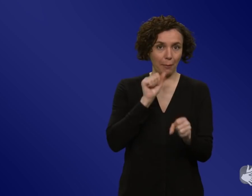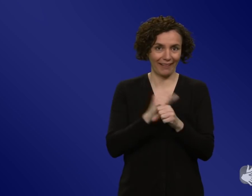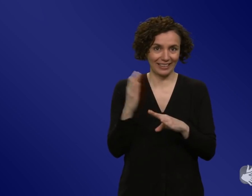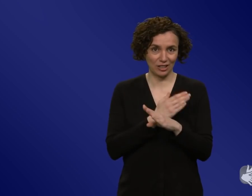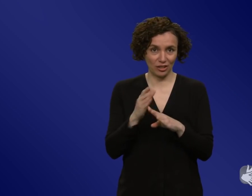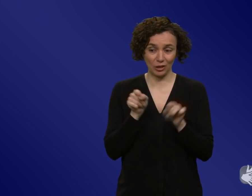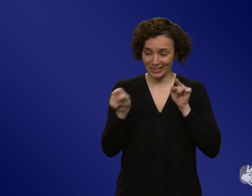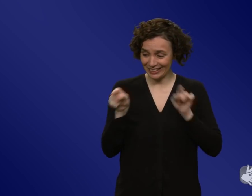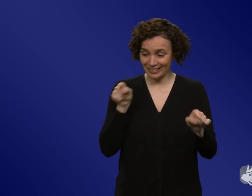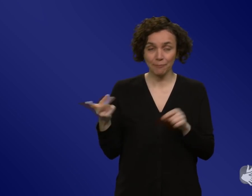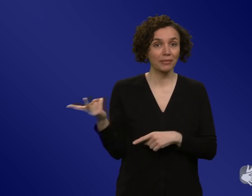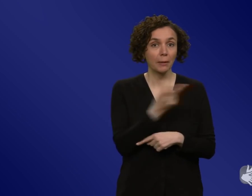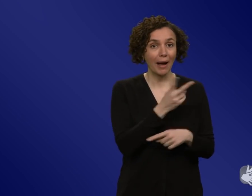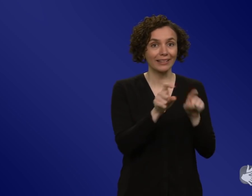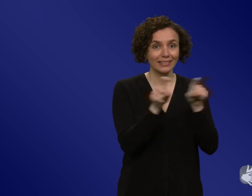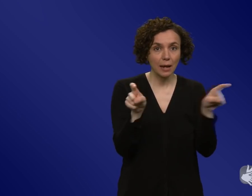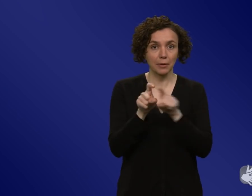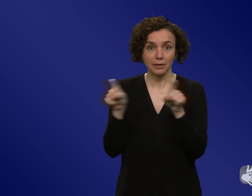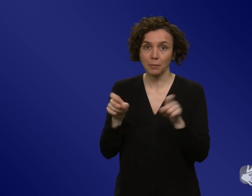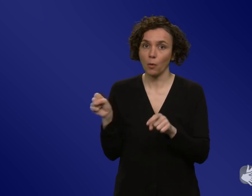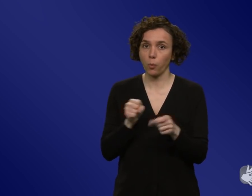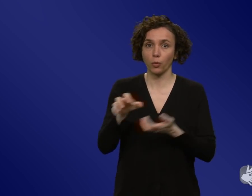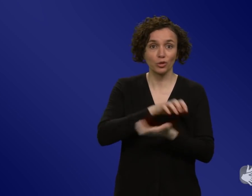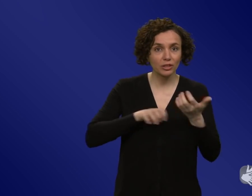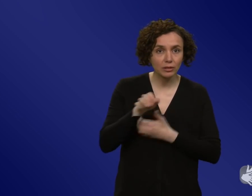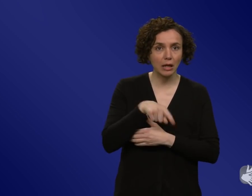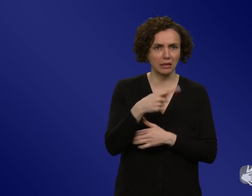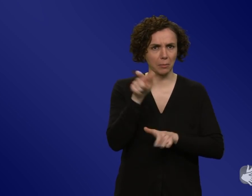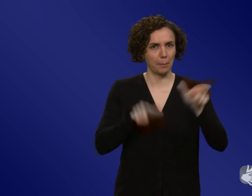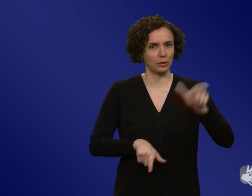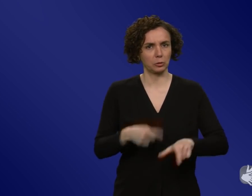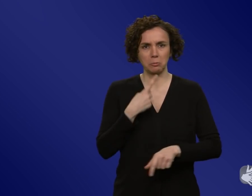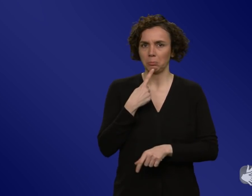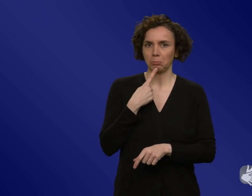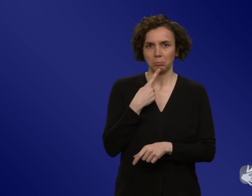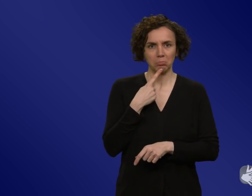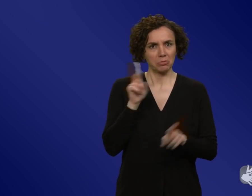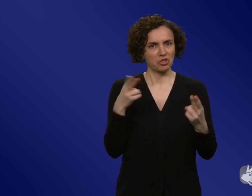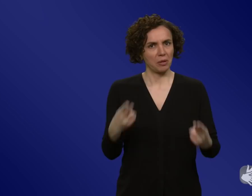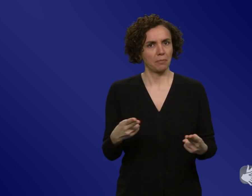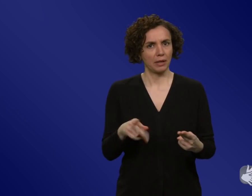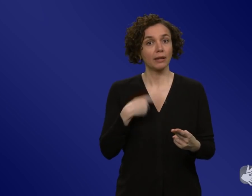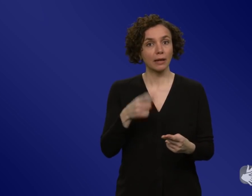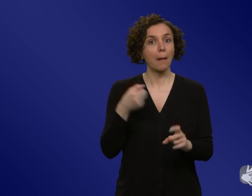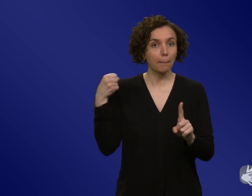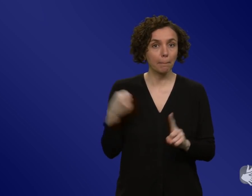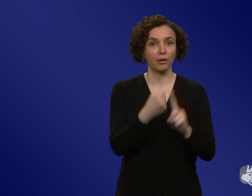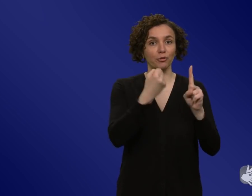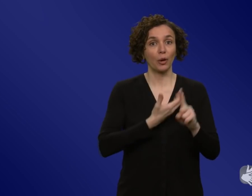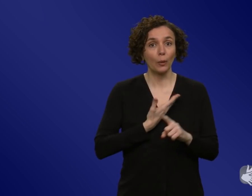ist das einigen Leuten aufgestoßen, dass eben ja auch vielleicht Unsicherheiten, die bestehen oder bestanden,